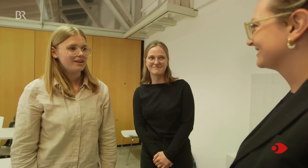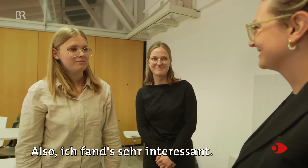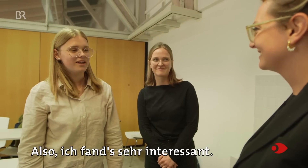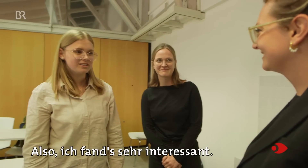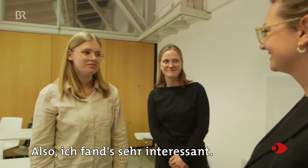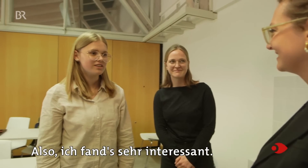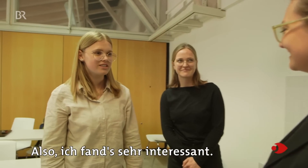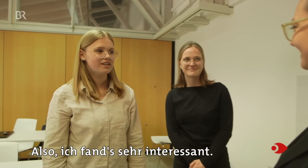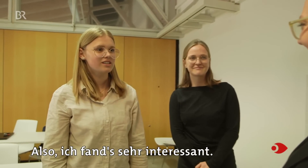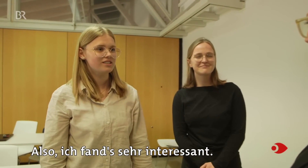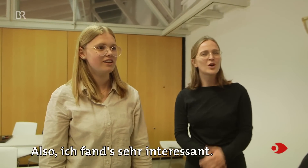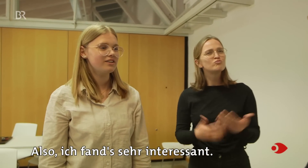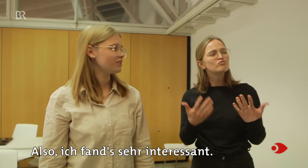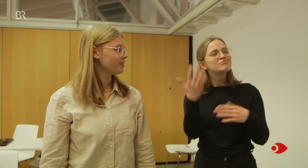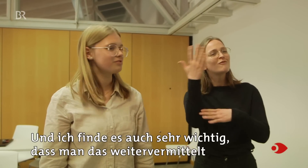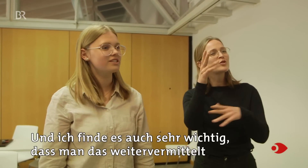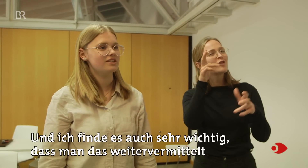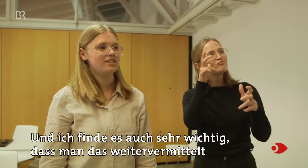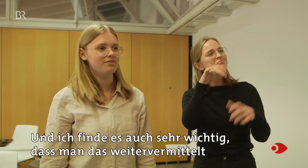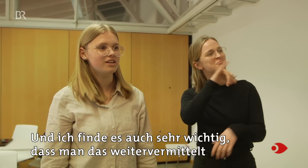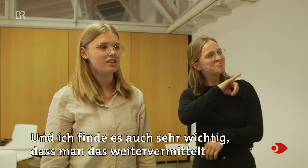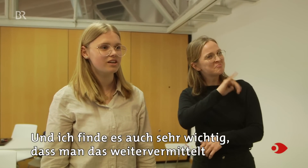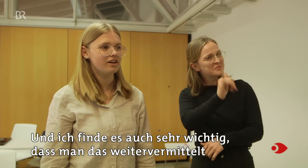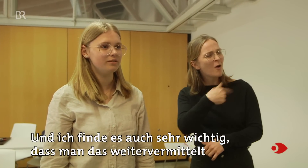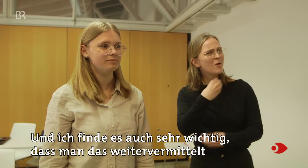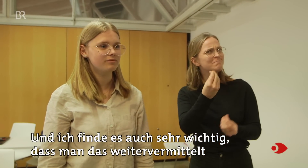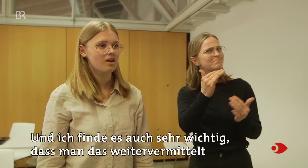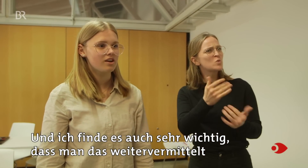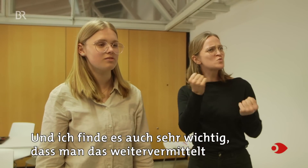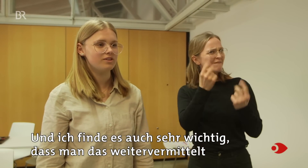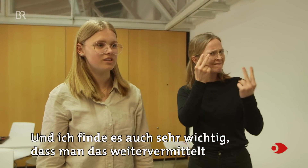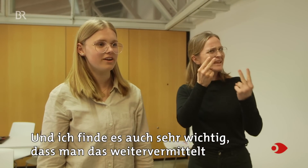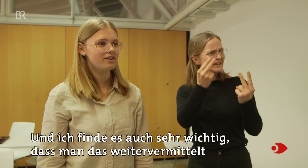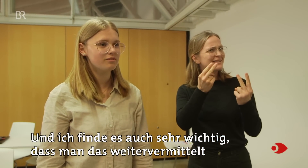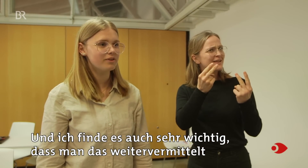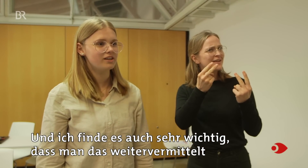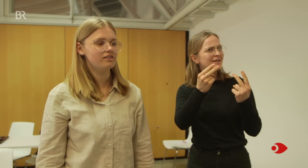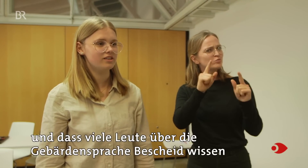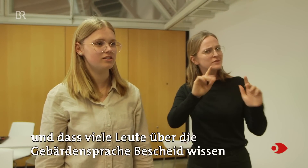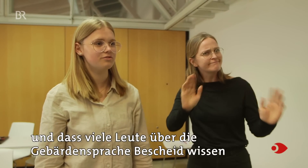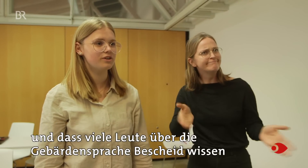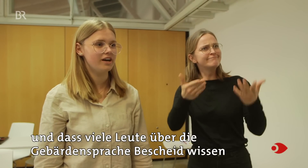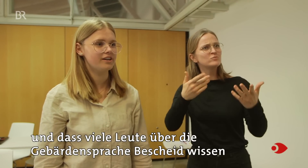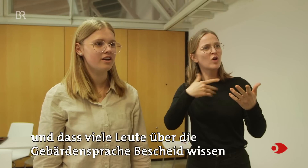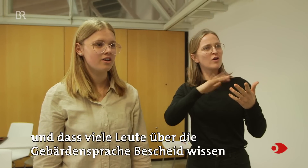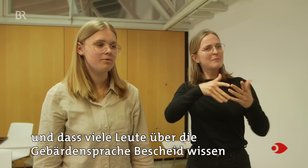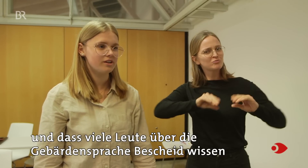Also ich fand es sehr interessant und ich finde es sehr wichtig, dass man das weitervermittelt und dass viele Leute über die